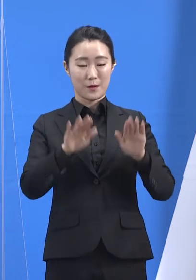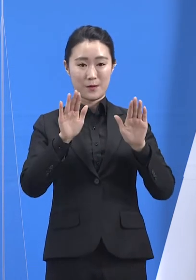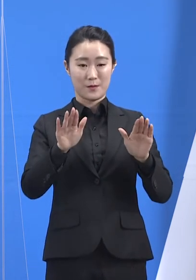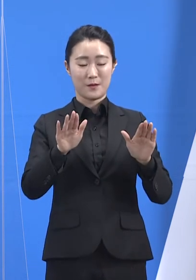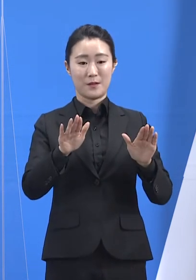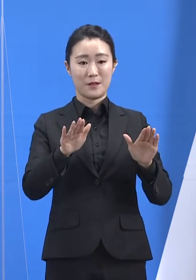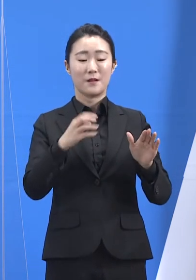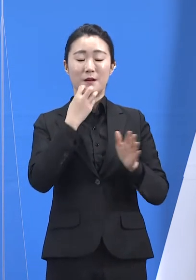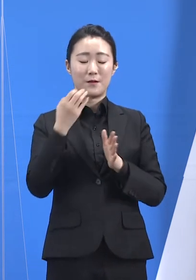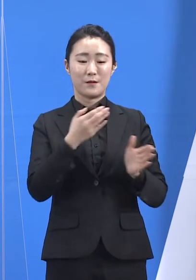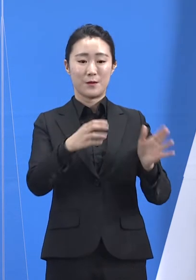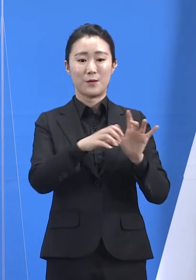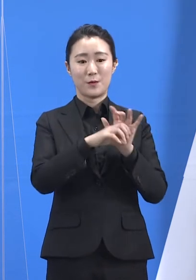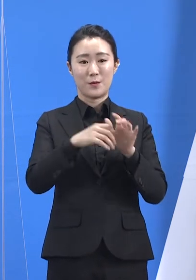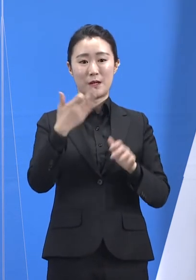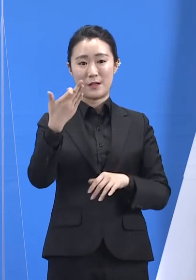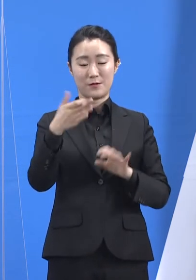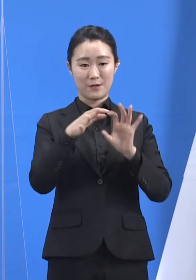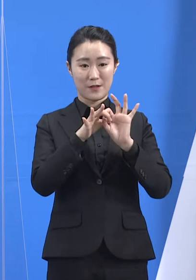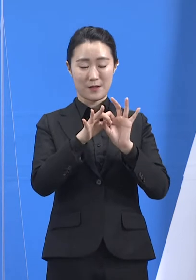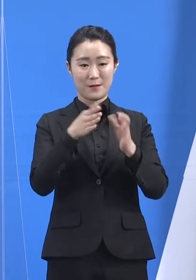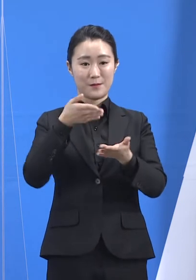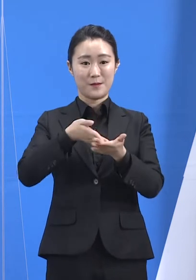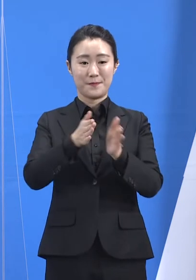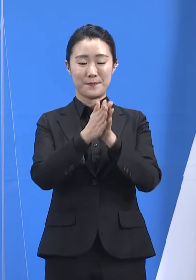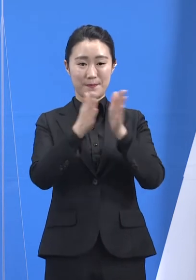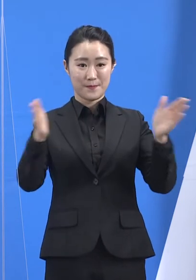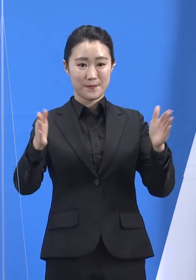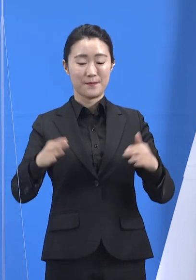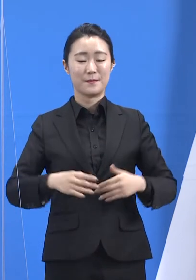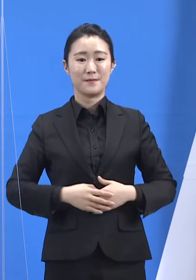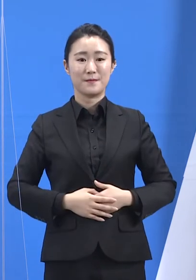코로나19 대응 관련 정례 기자회견을 시작하겠습니다.